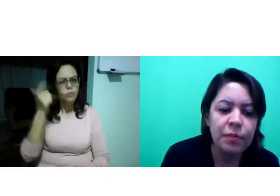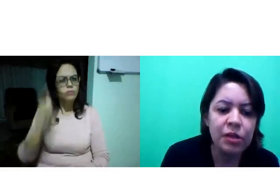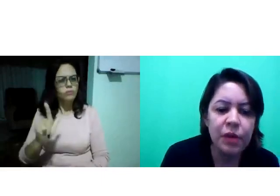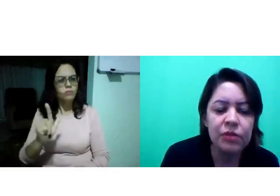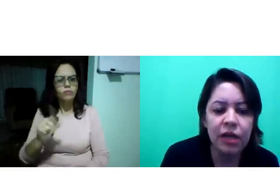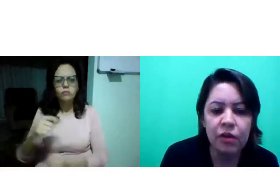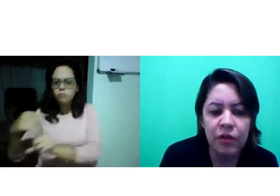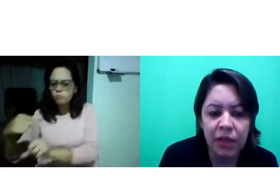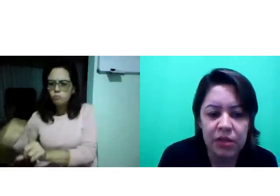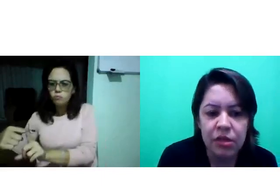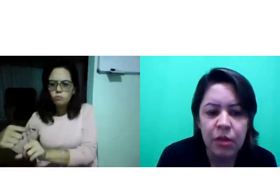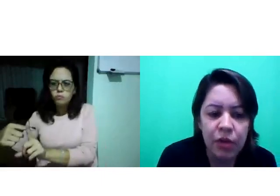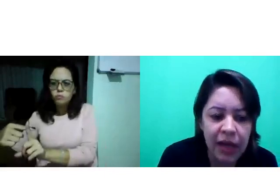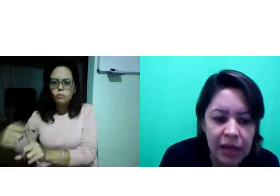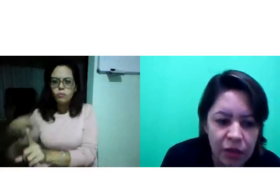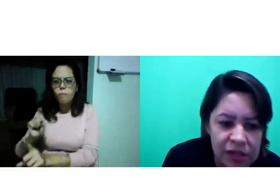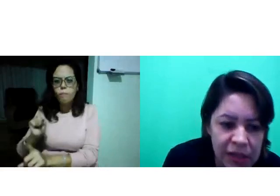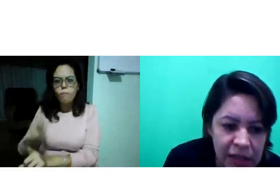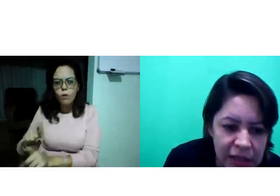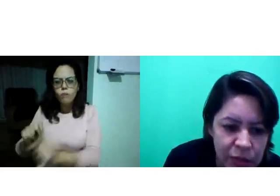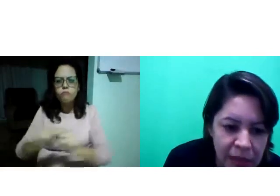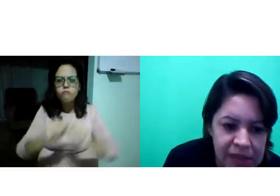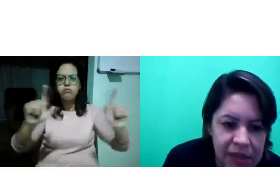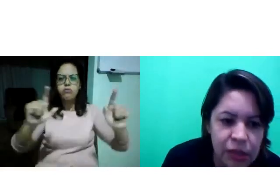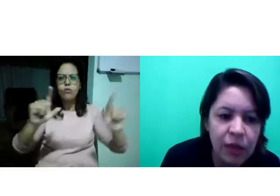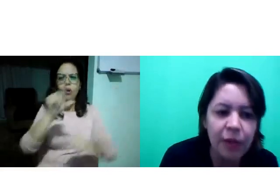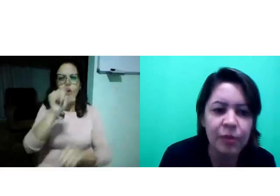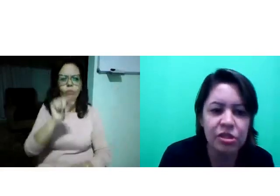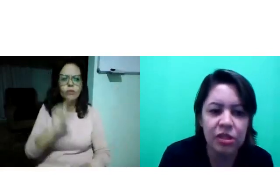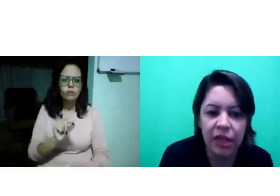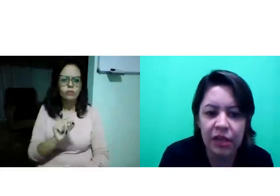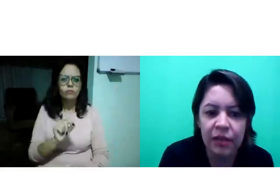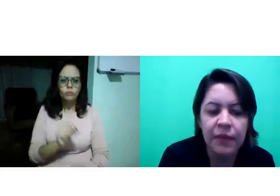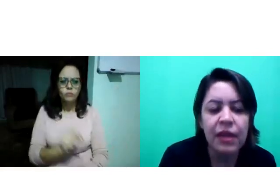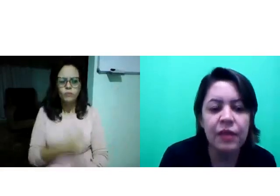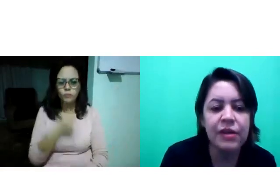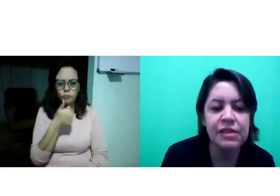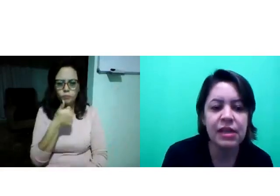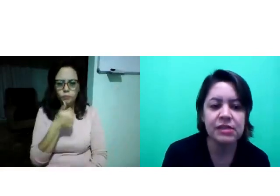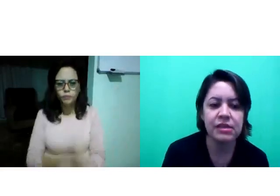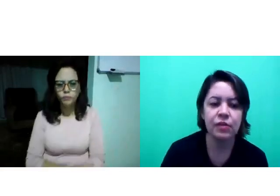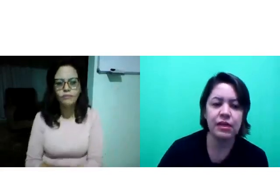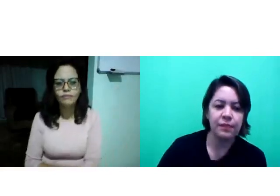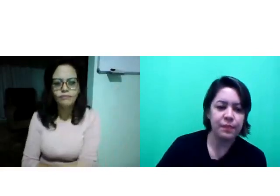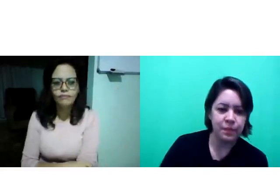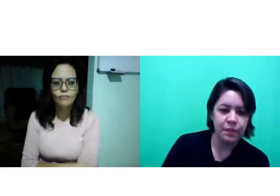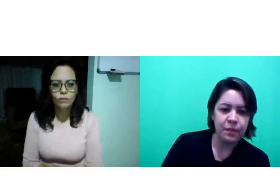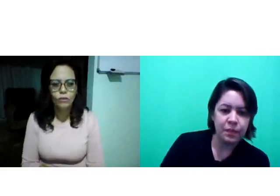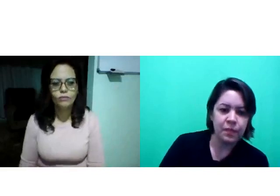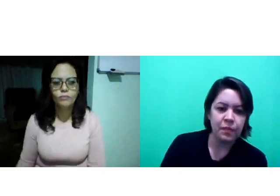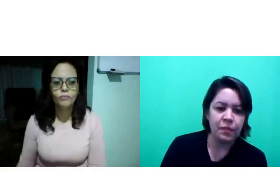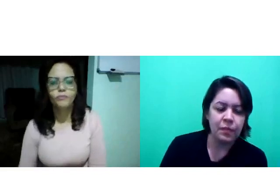pode perguntar novamente, porque ali, você clica no maizinho, abre uma janela e faz a seleção ali.